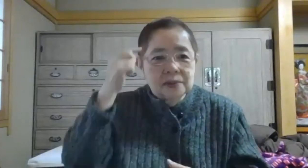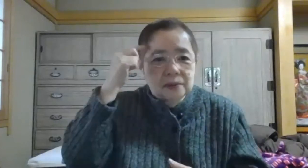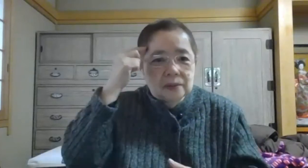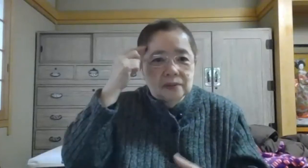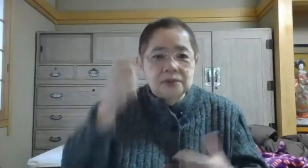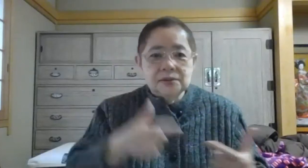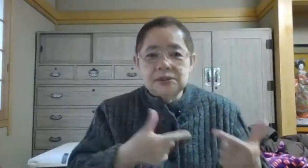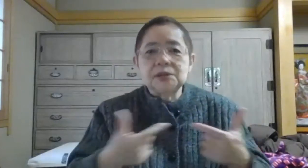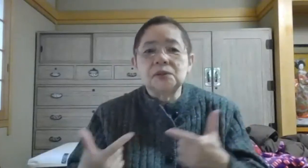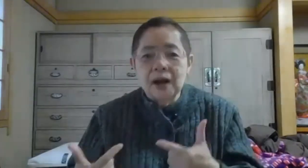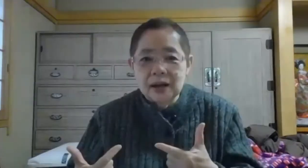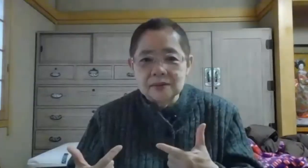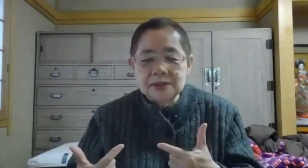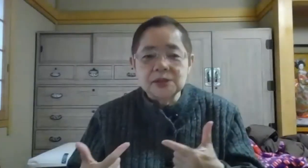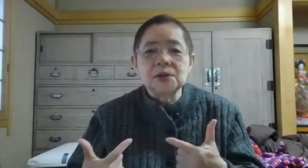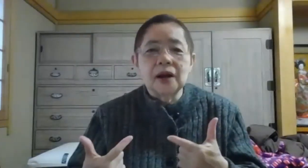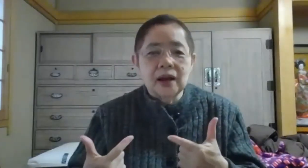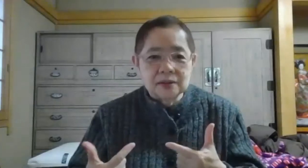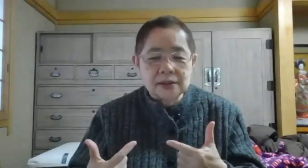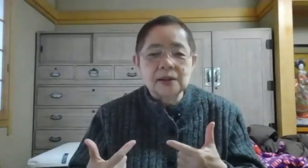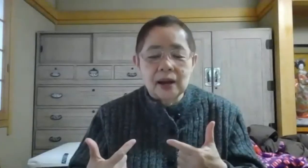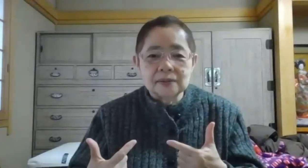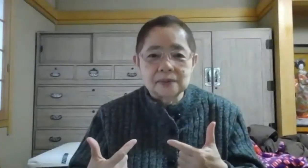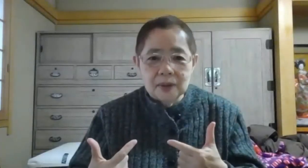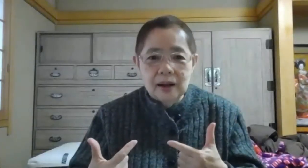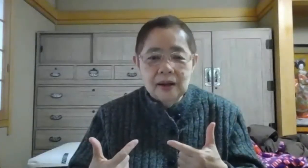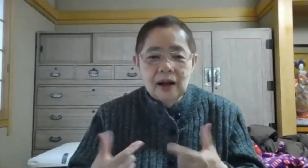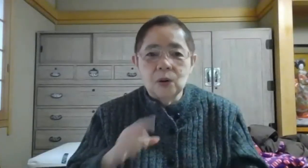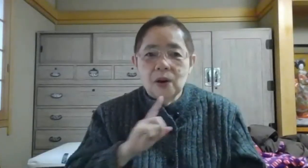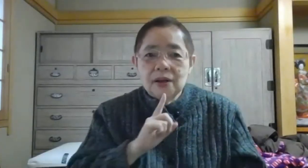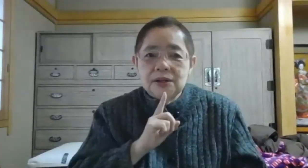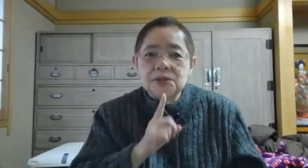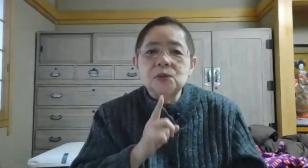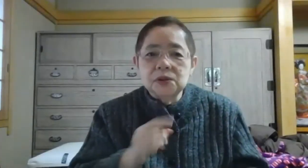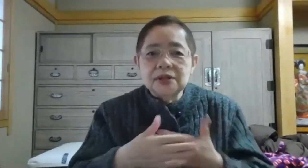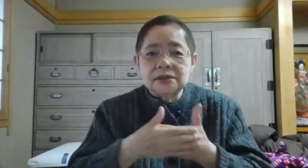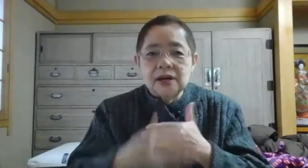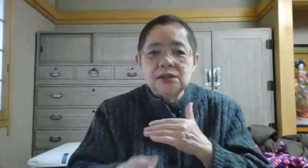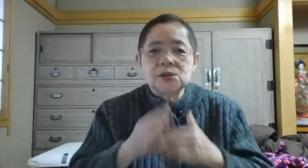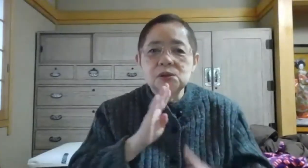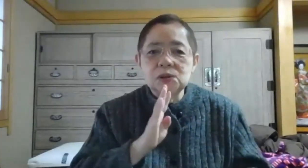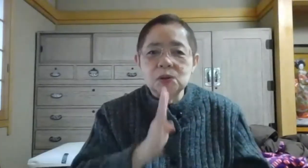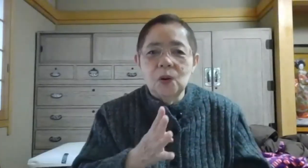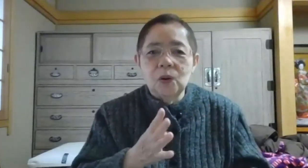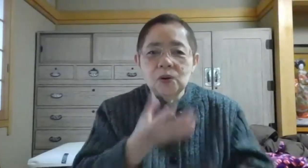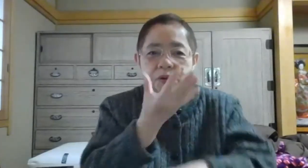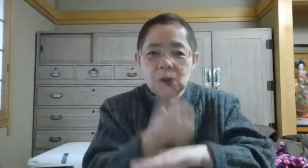例えば、指摘障害がある方であるとかあと、失語症